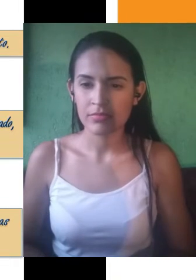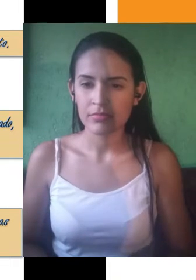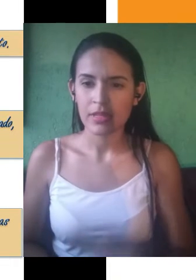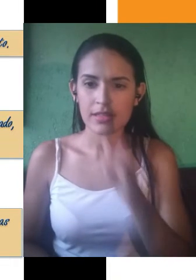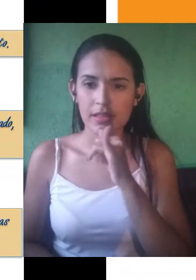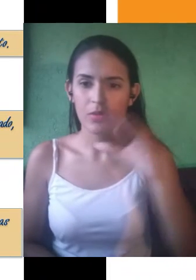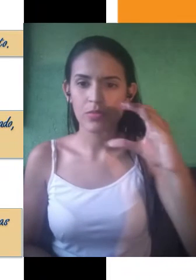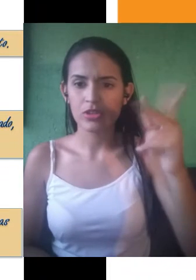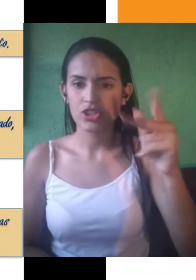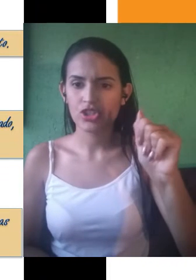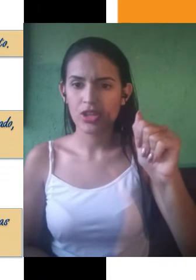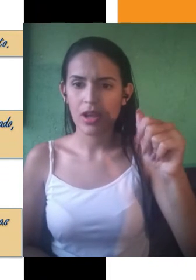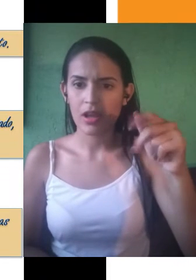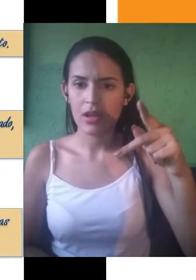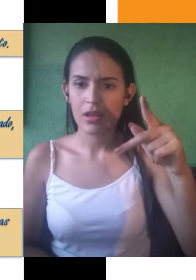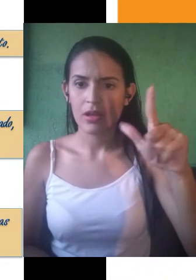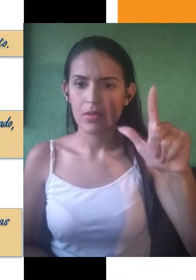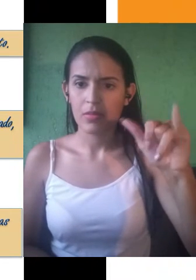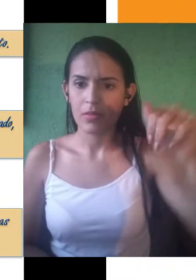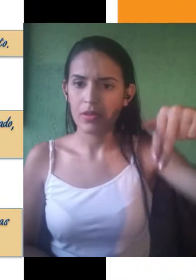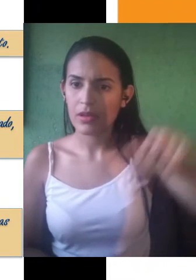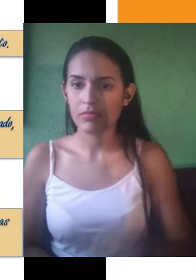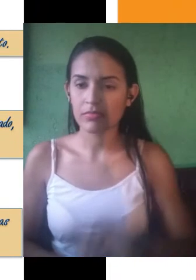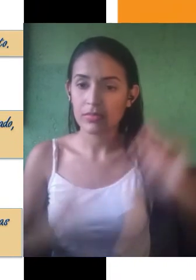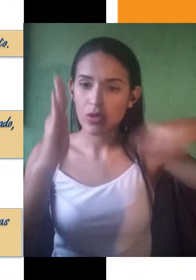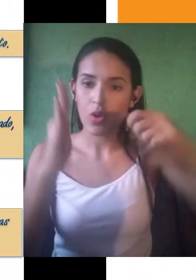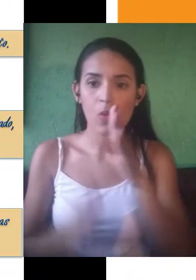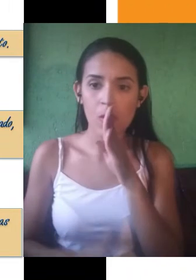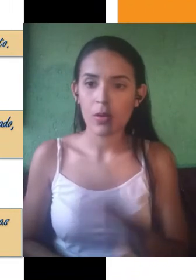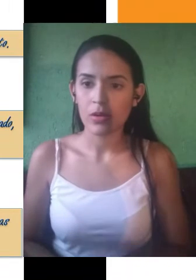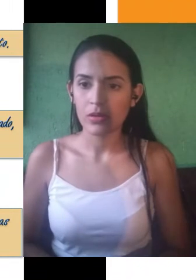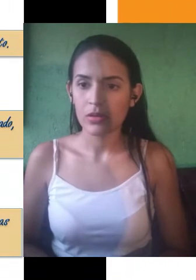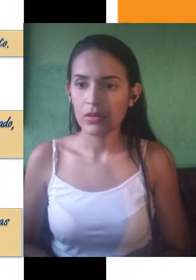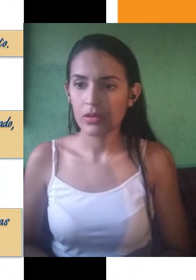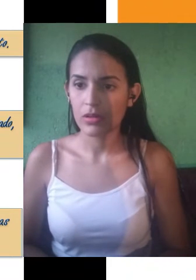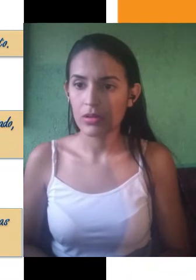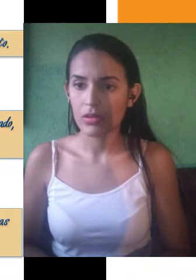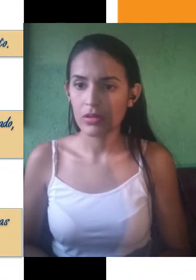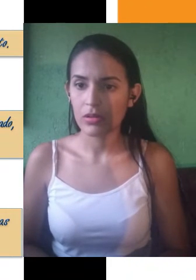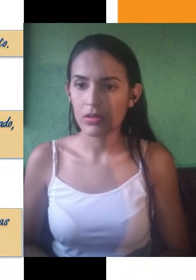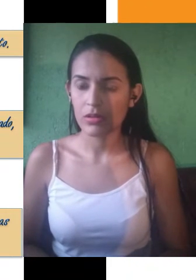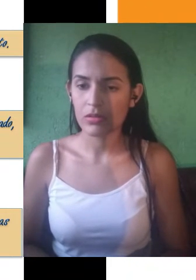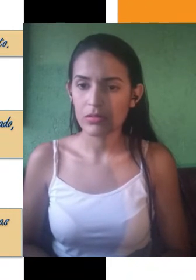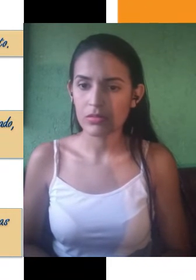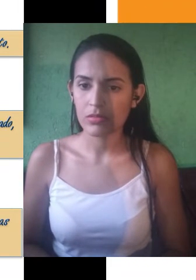para assim o cinema mudo. O cinema alcança grandes plateias, várias gerações. Na hora de fazer o meu